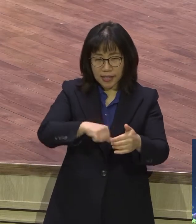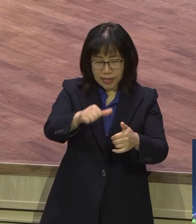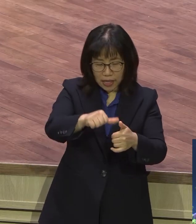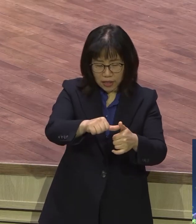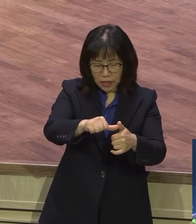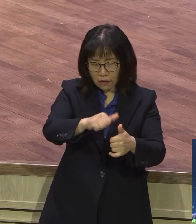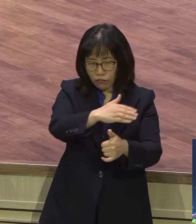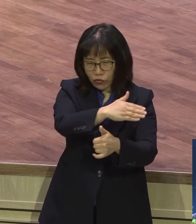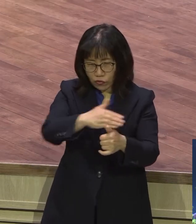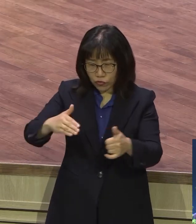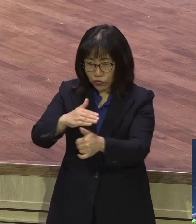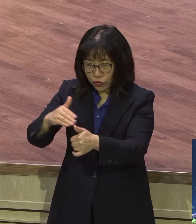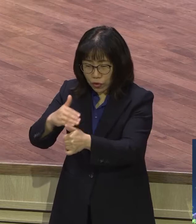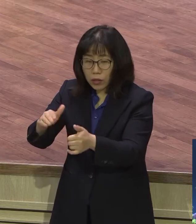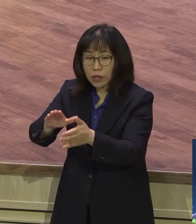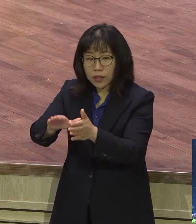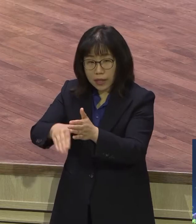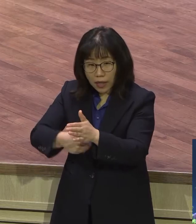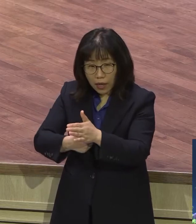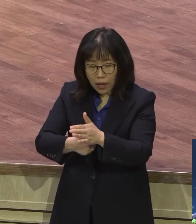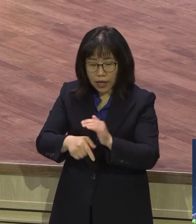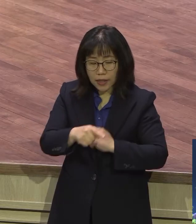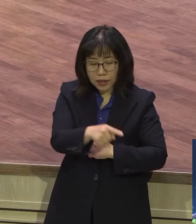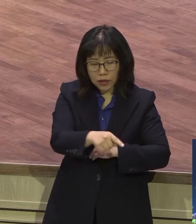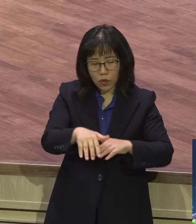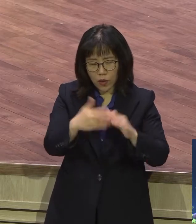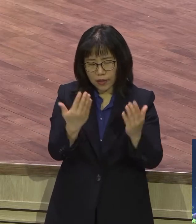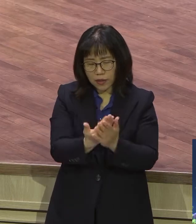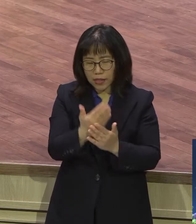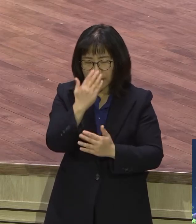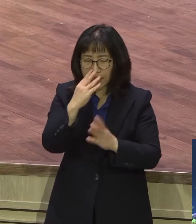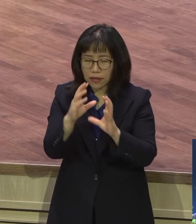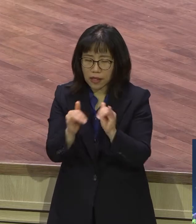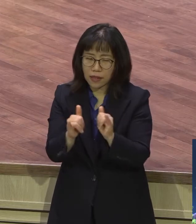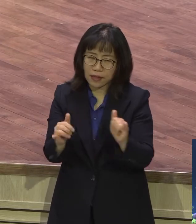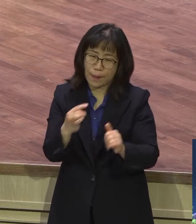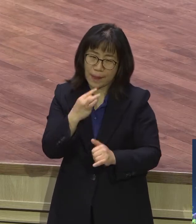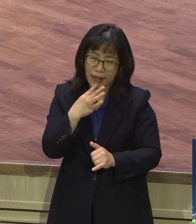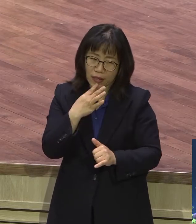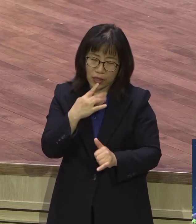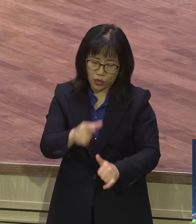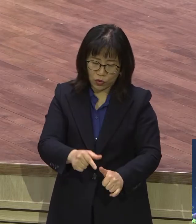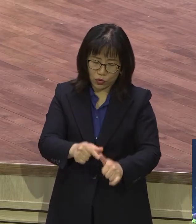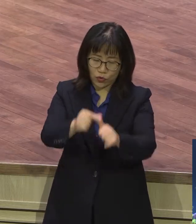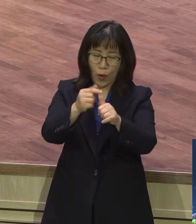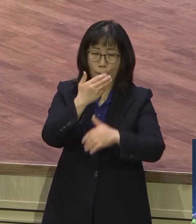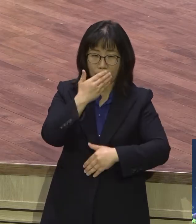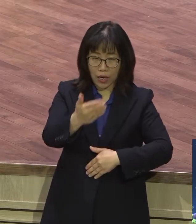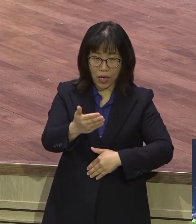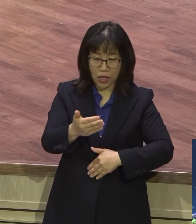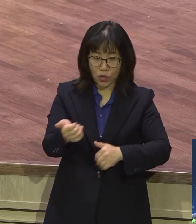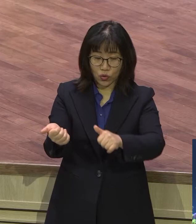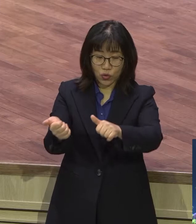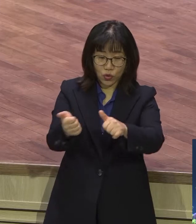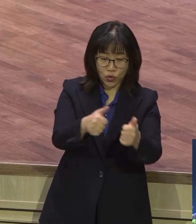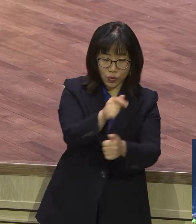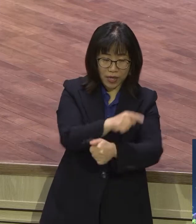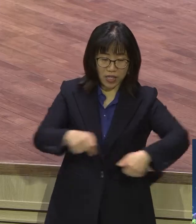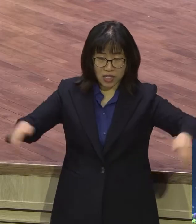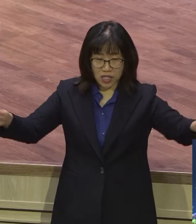바람으로 구원을 받았어요. 죽음의 사자가 하나님이 보낸 죽음의 사자가 집집마다 들어가던 장자를 다